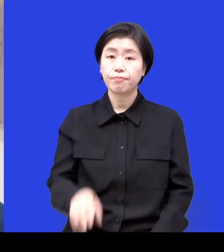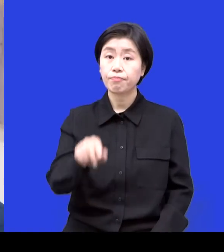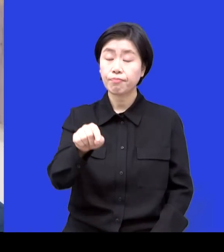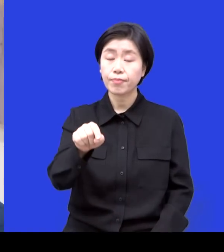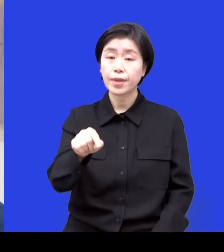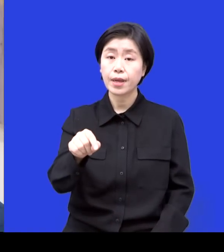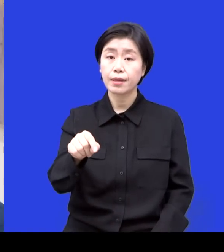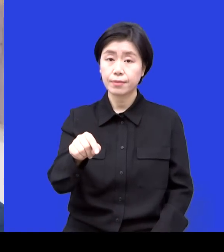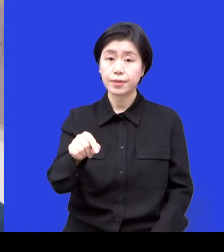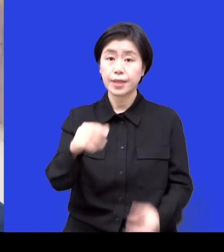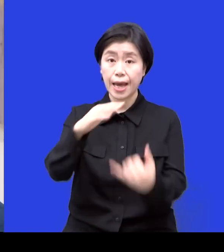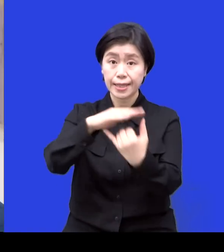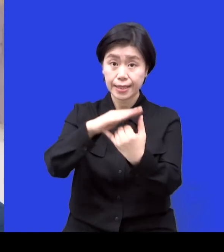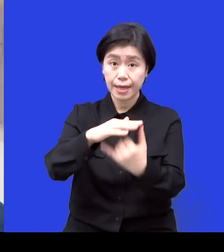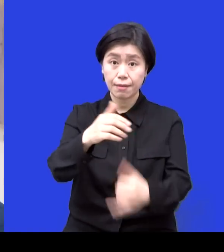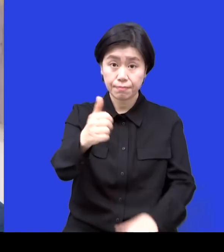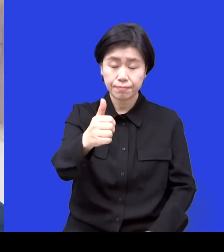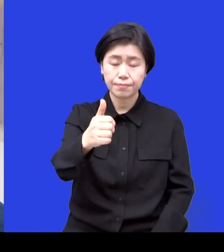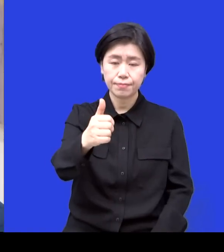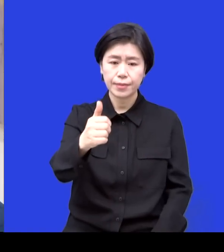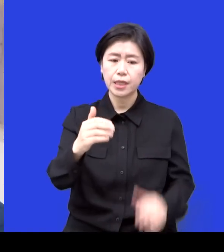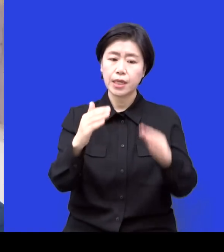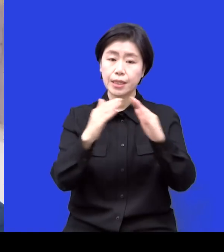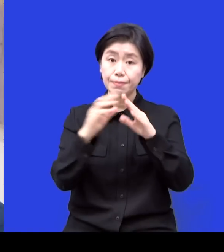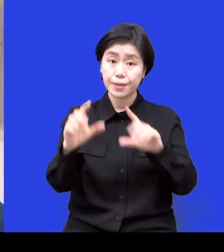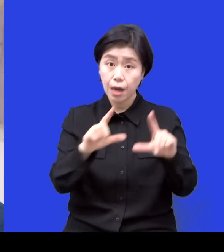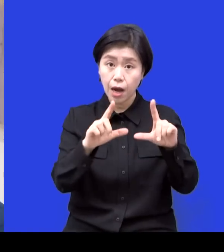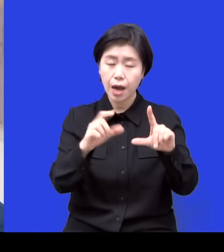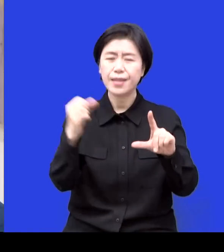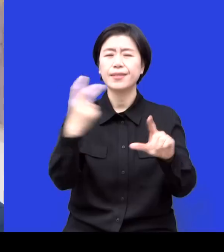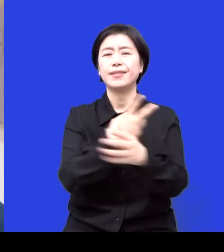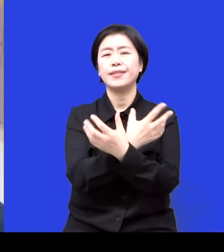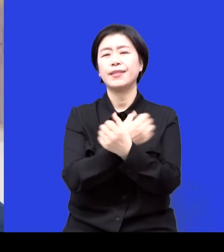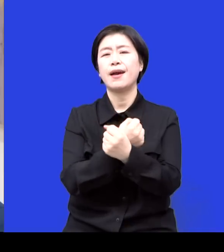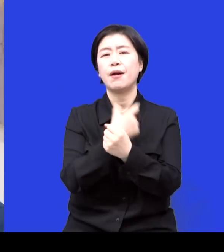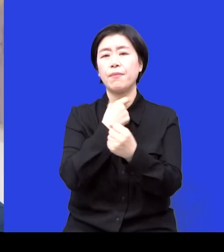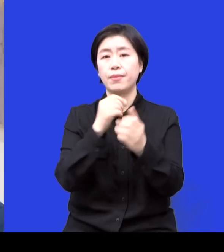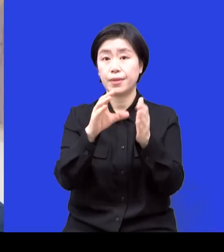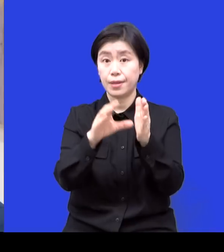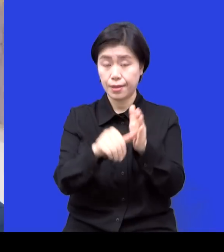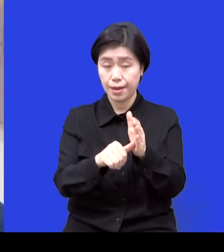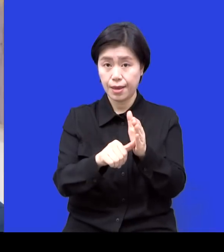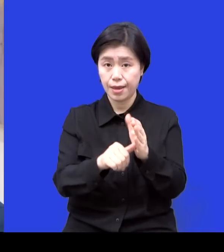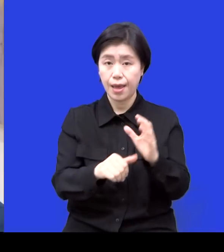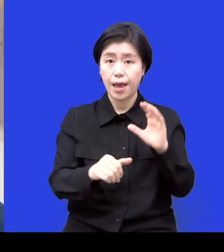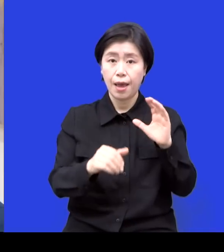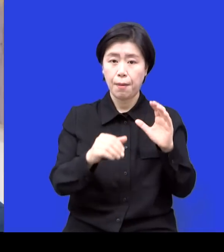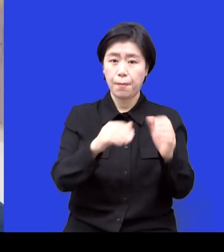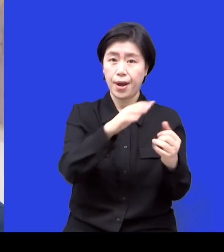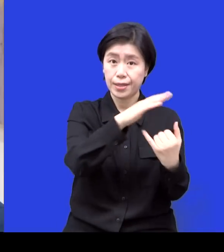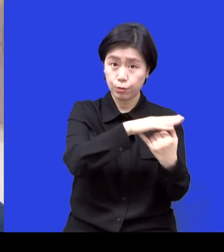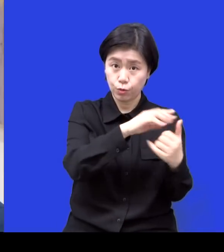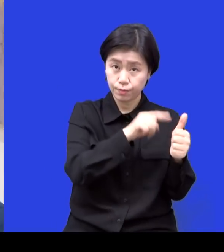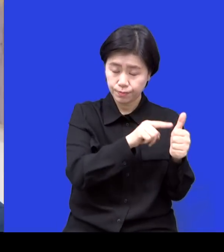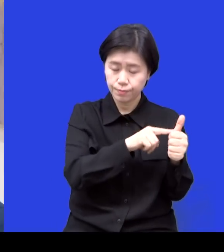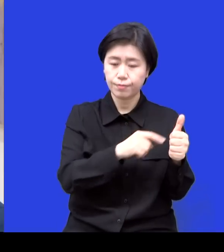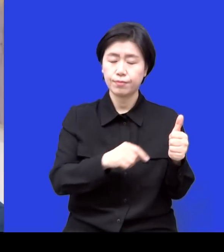재계약을 하는 시점에서 그 주인분이랑 아이가 통화를 하는데 이제 애가 이제 사회생활한 지 얼마 안 됐고